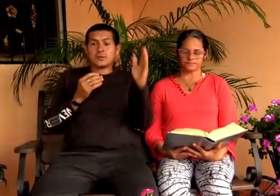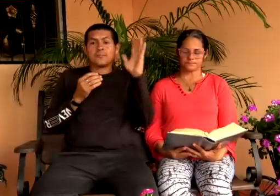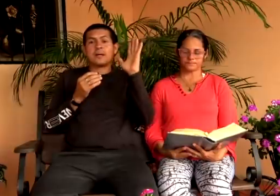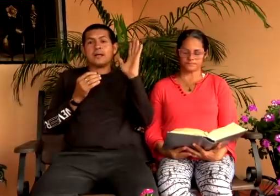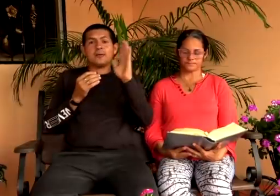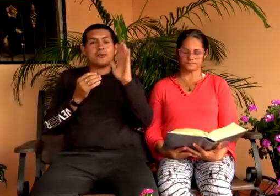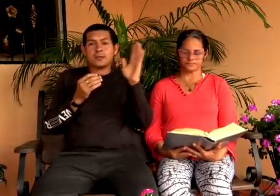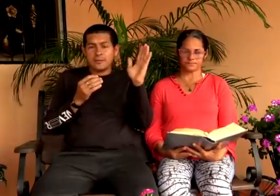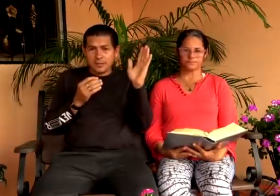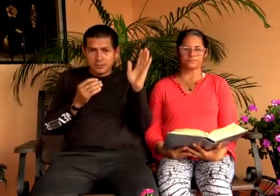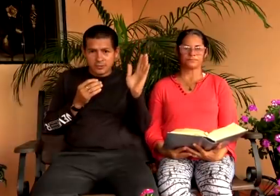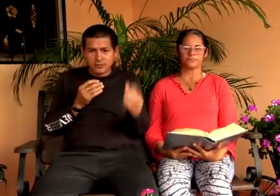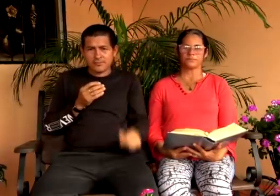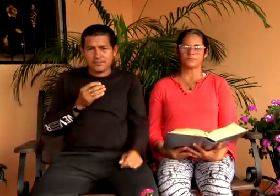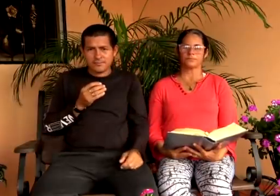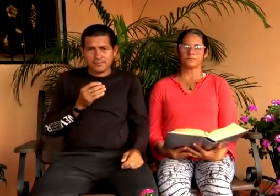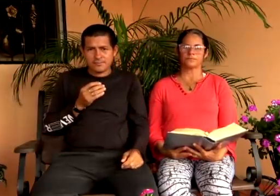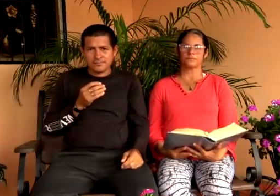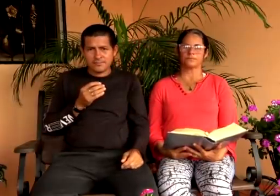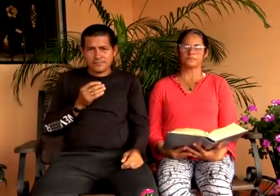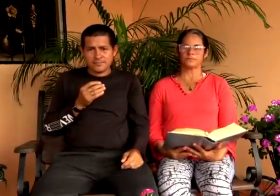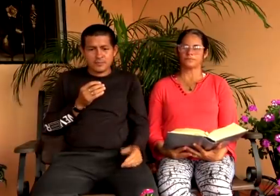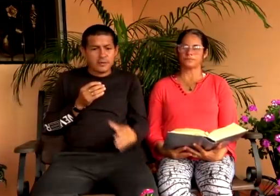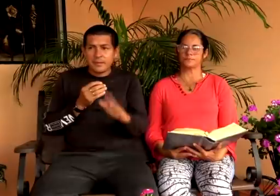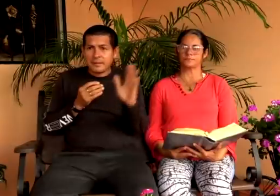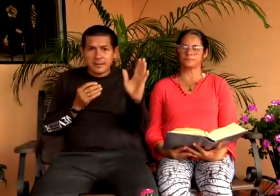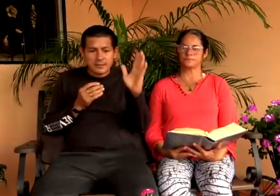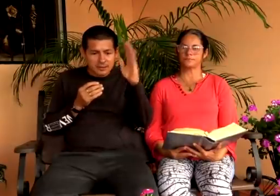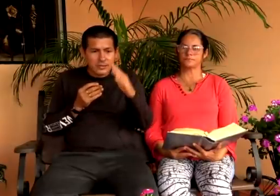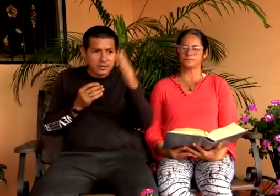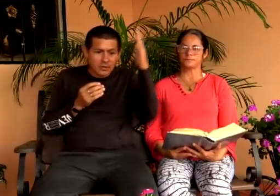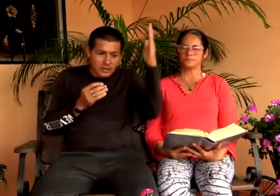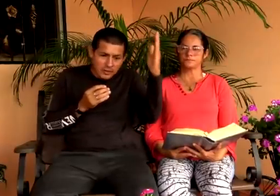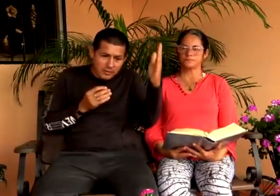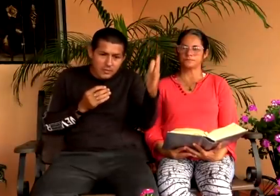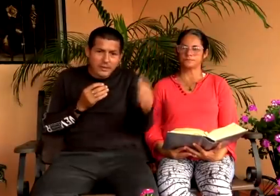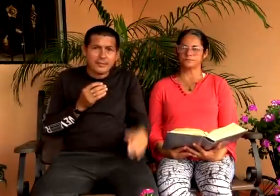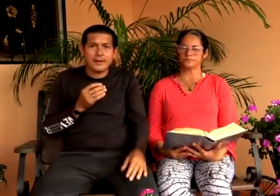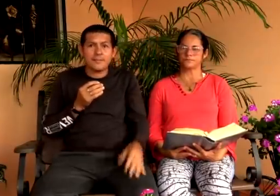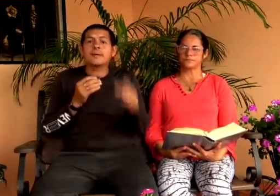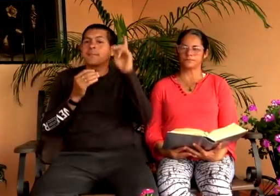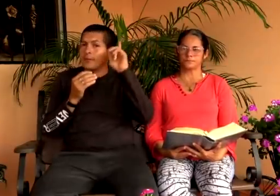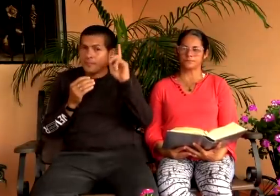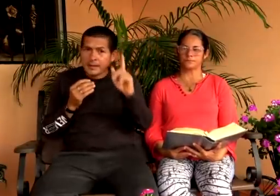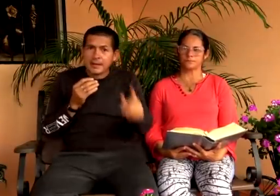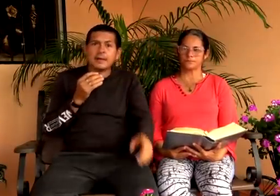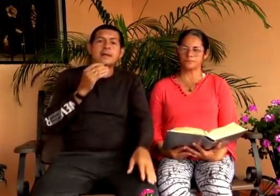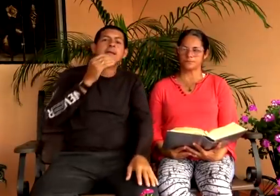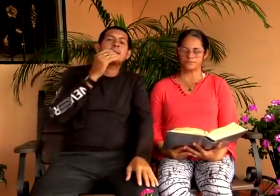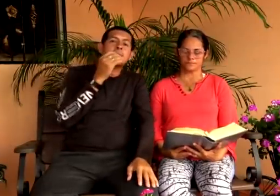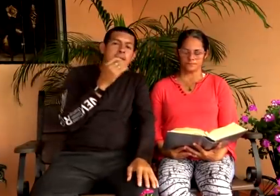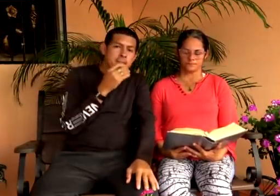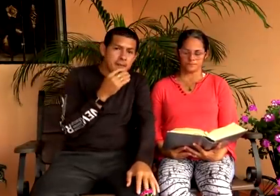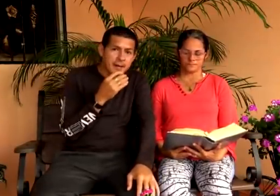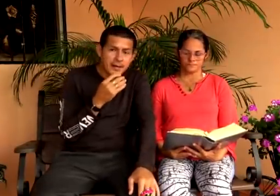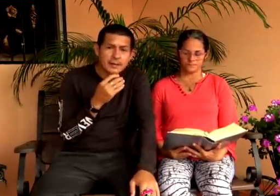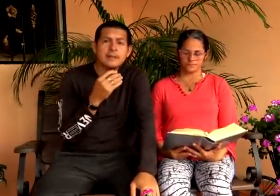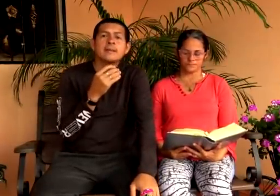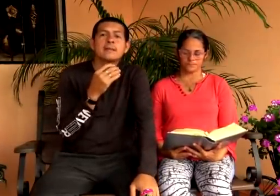Ellos, para ellos lo sabían todo. No había más nadie sino ellos, hijos de Abraham, pero paren,